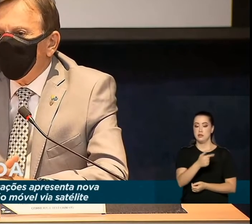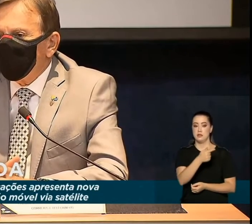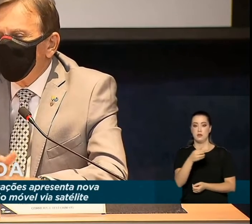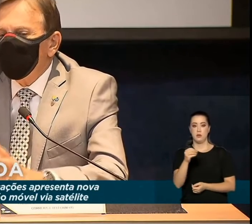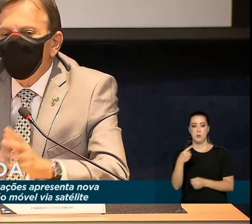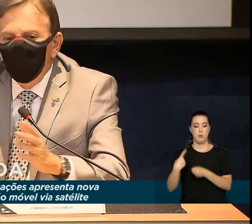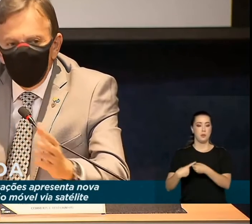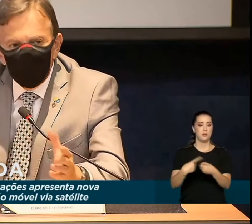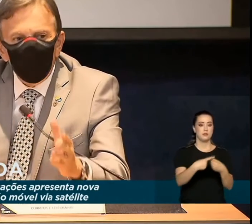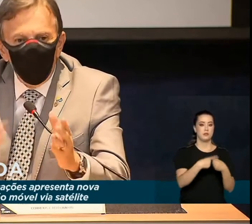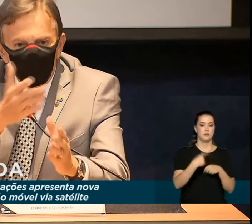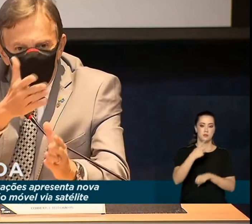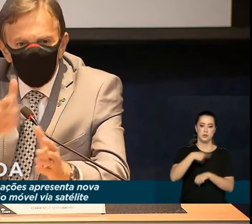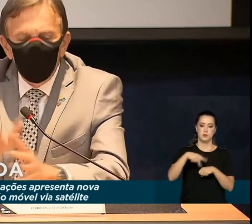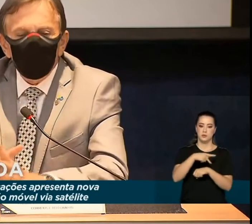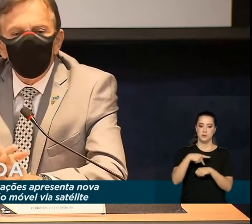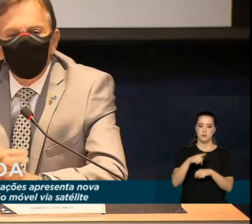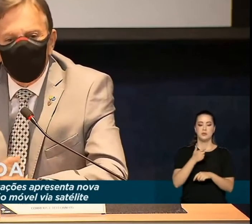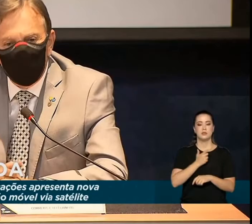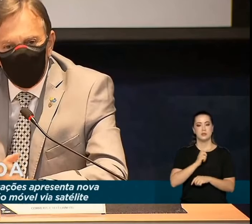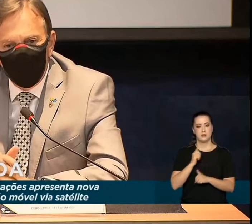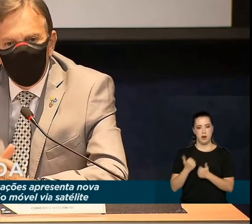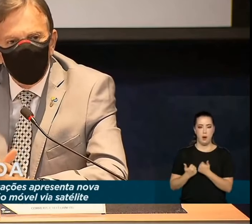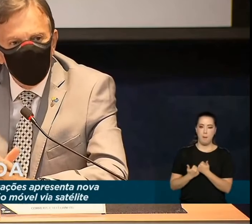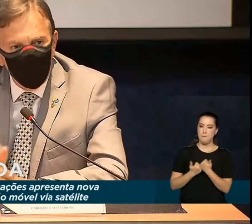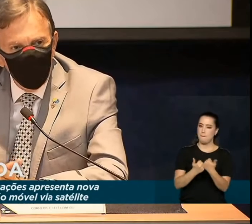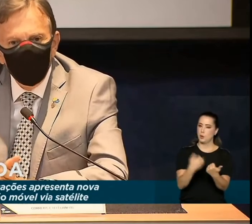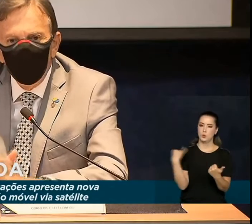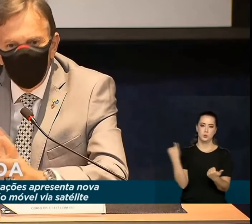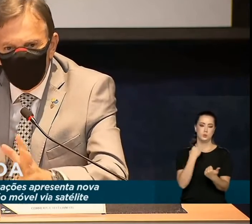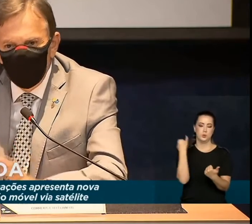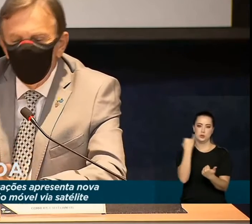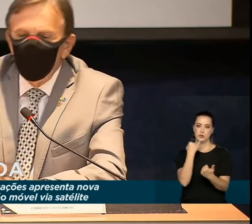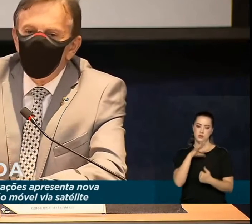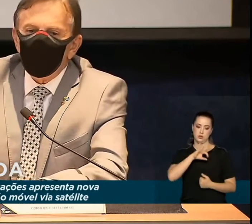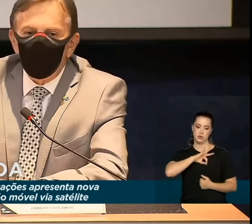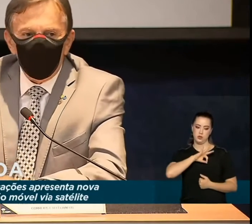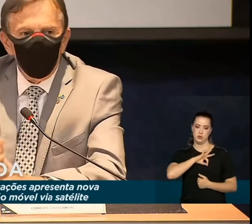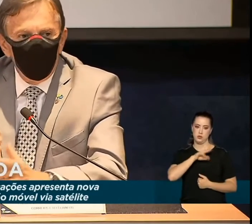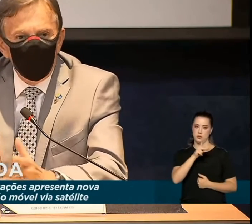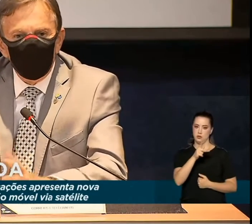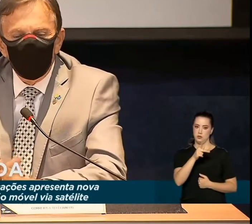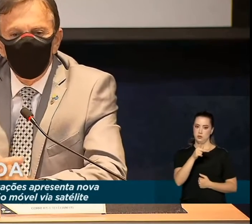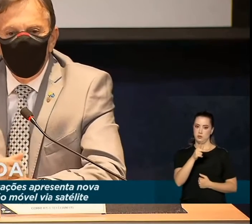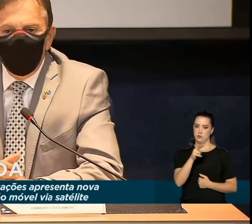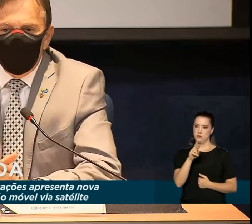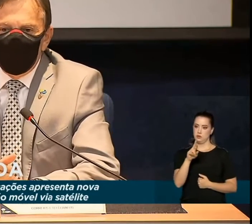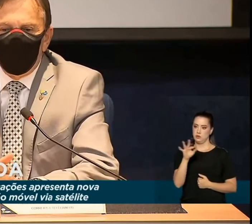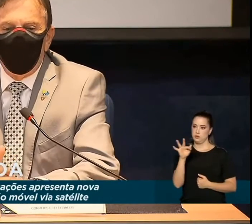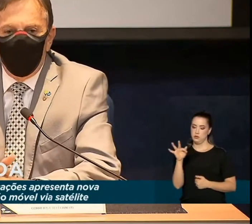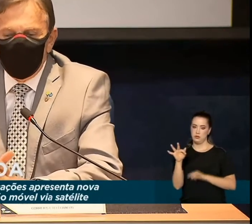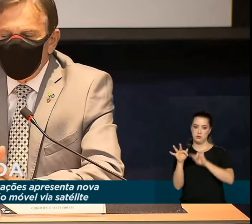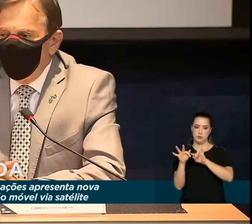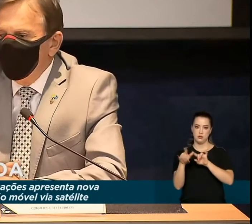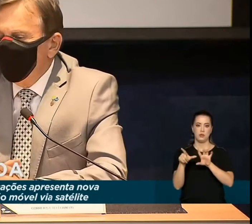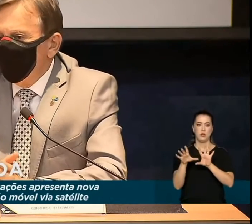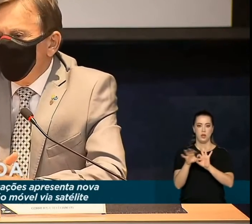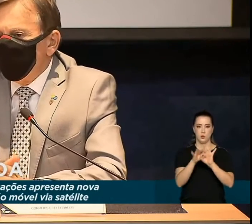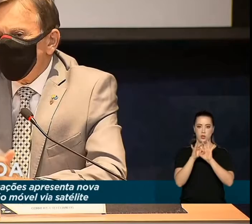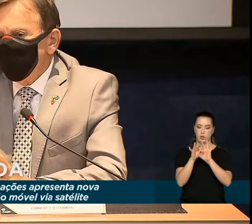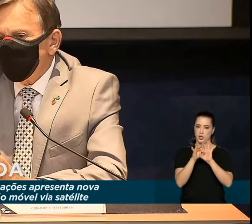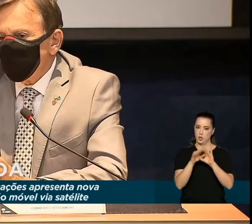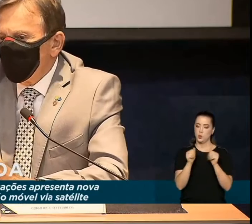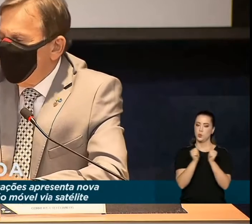contando muito com apoio da nossa Polícia Rodoviária Federal, muito. Temos protocolos de cooperação,